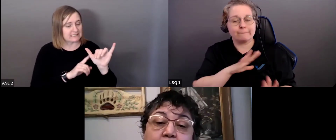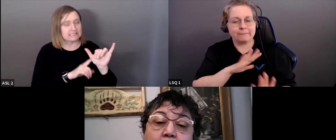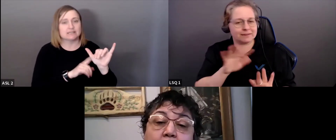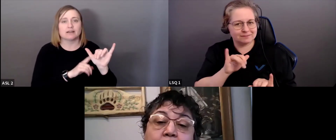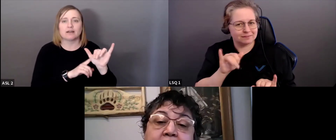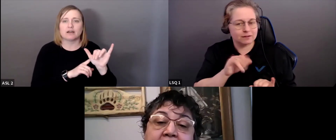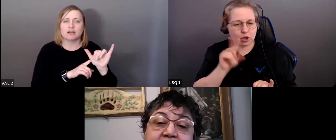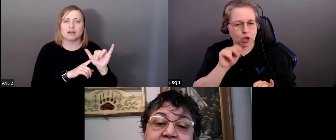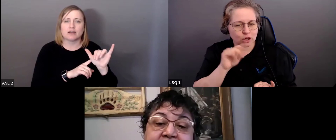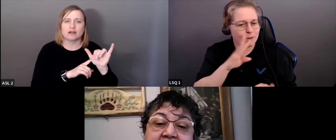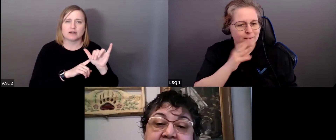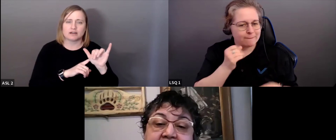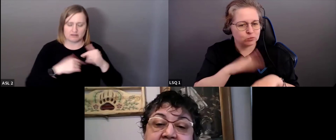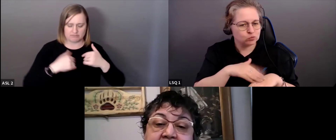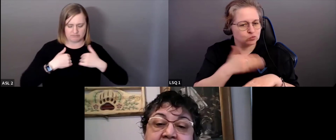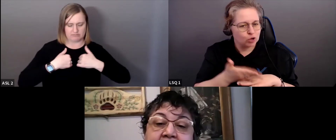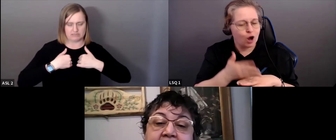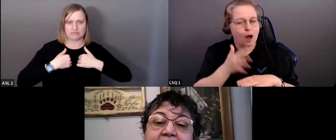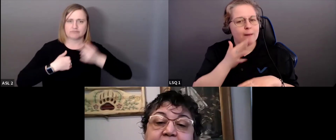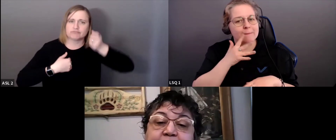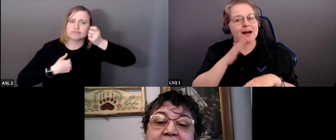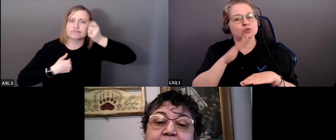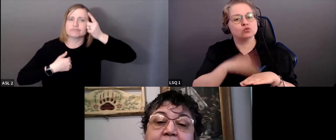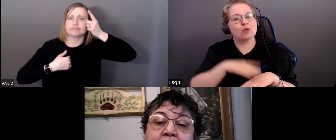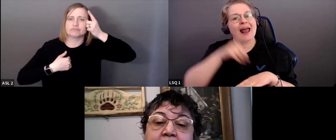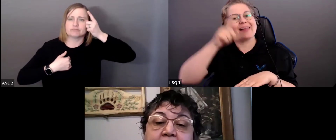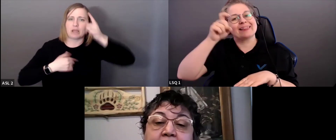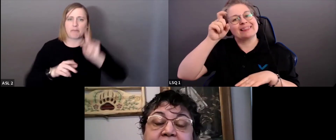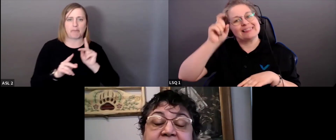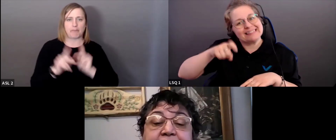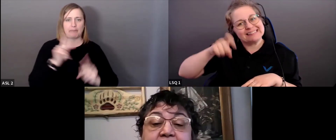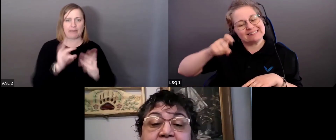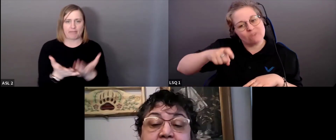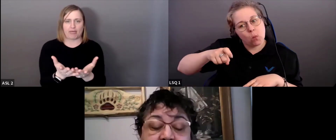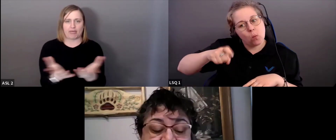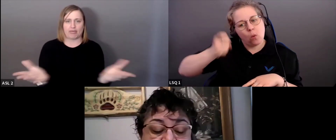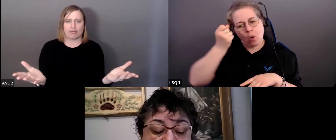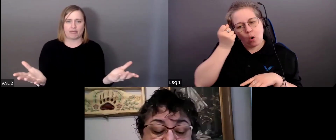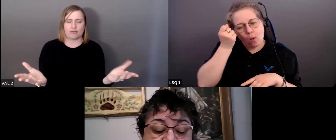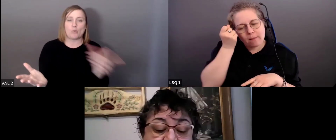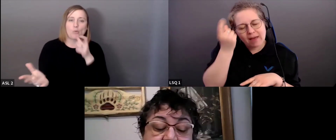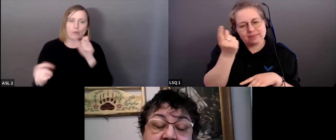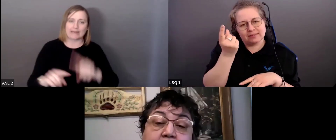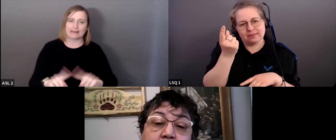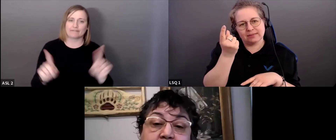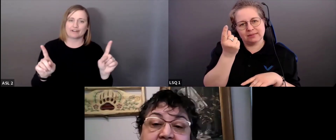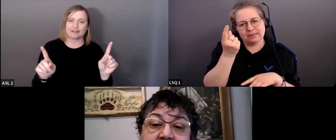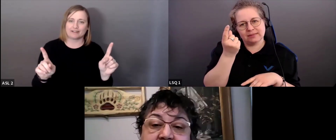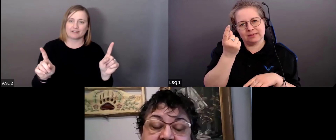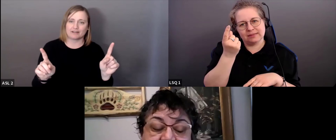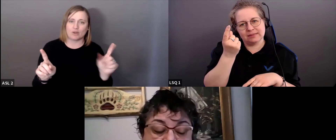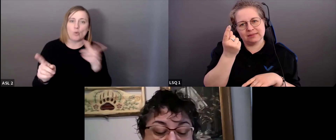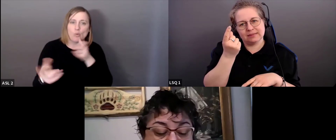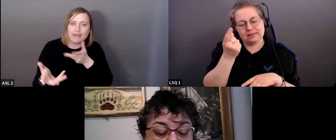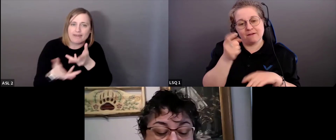ça dont vous parliez. Vous parliez de la nécessité de comprendre, de comprendre